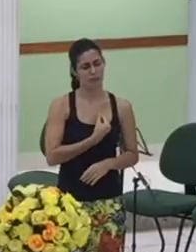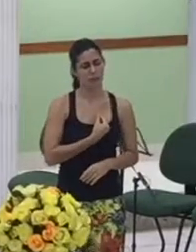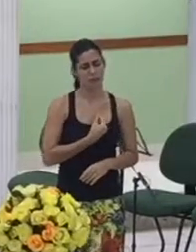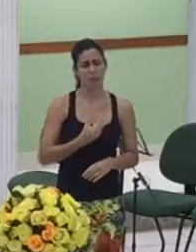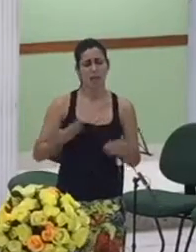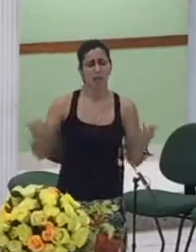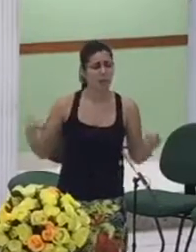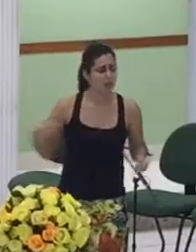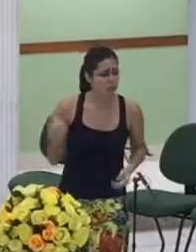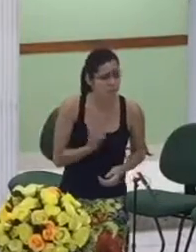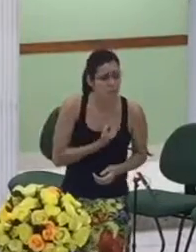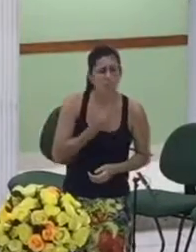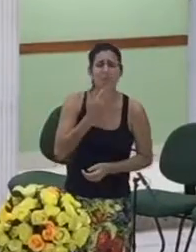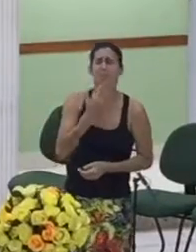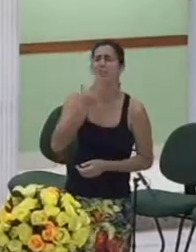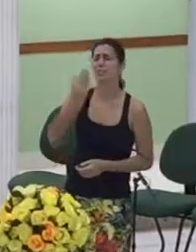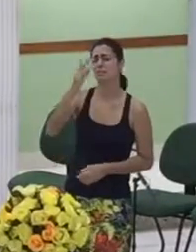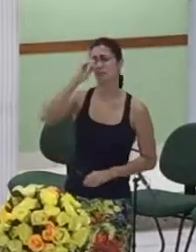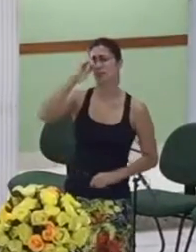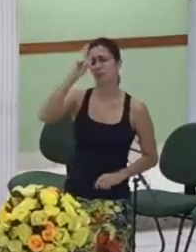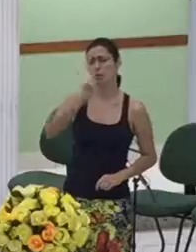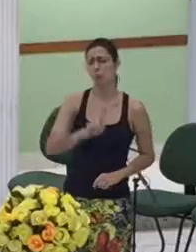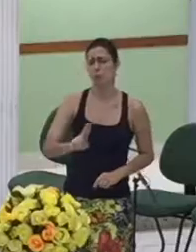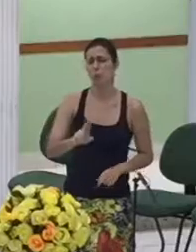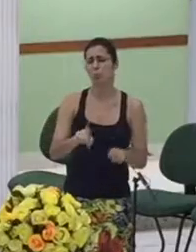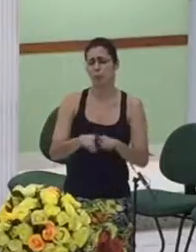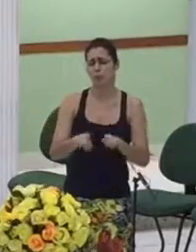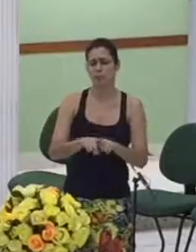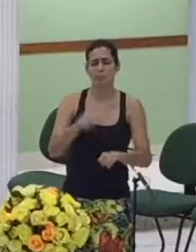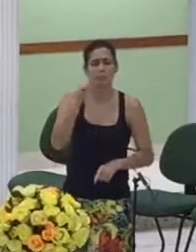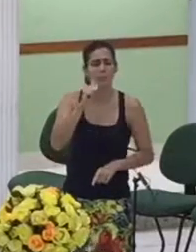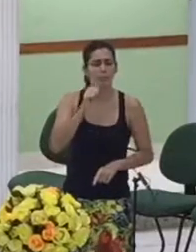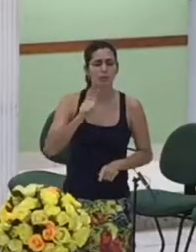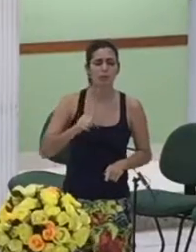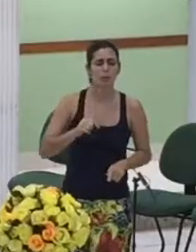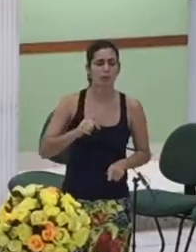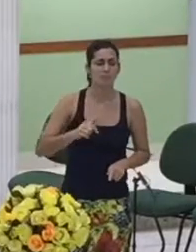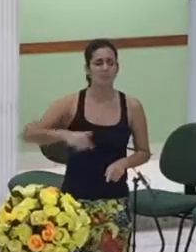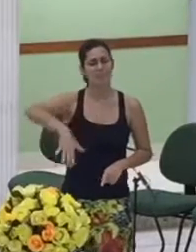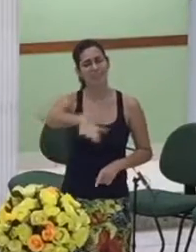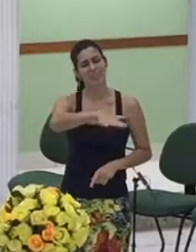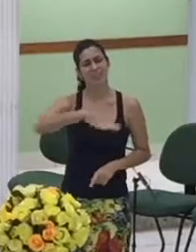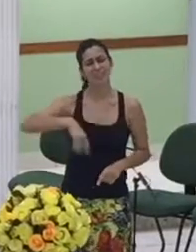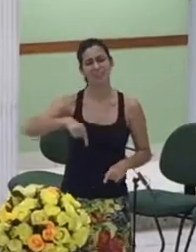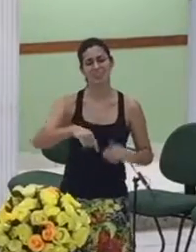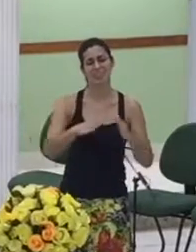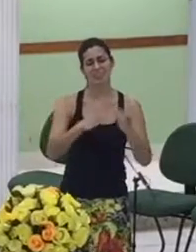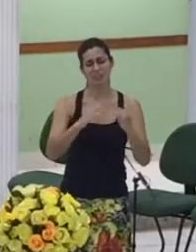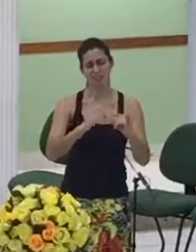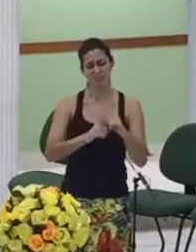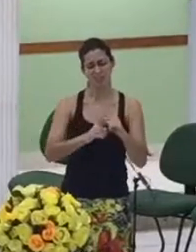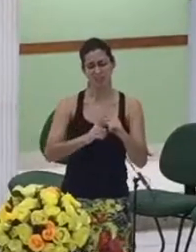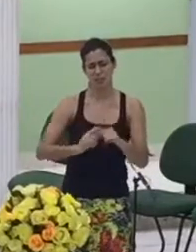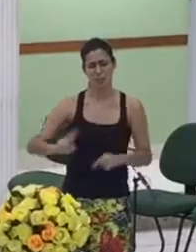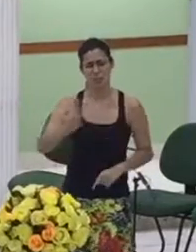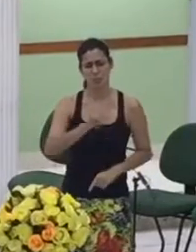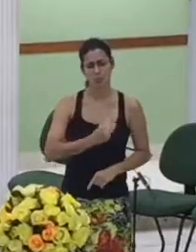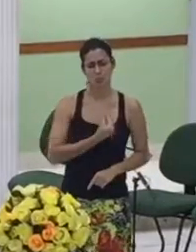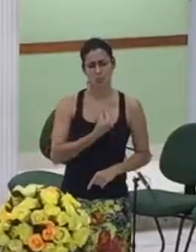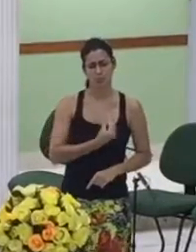as mulheres que estão aqui nessas igrejas para escrever a tua história usa essas mulheres para escrever o